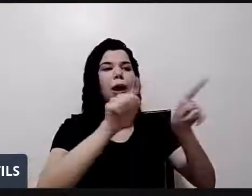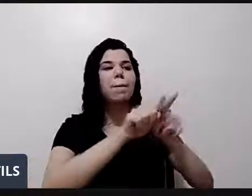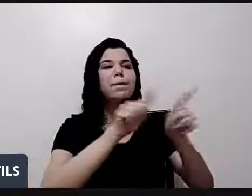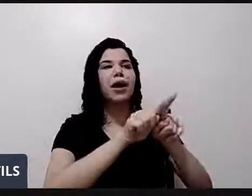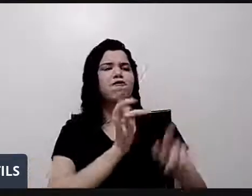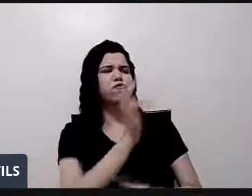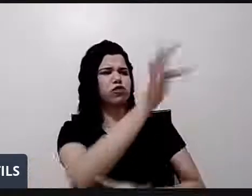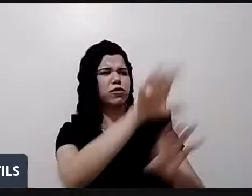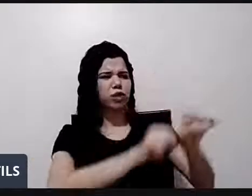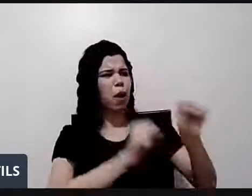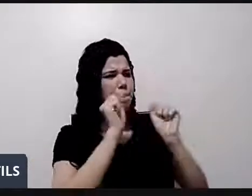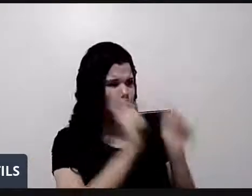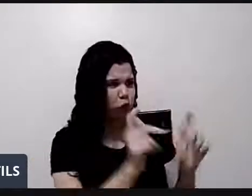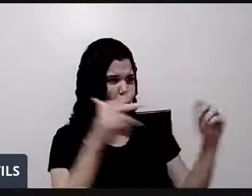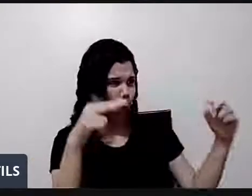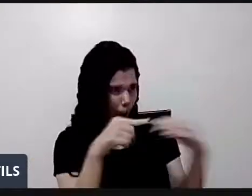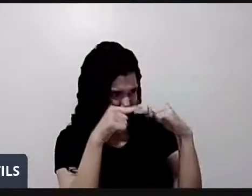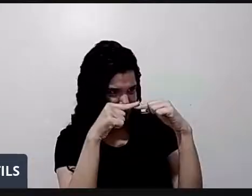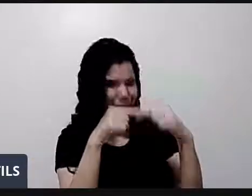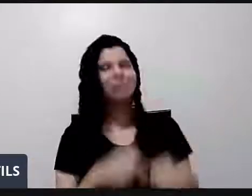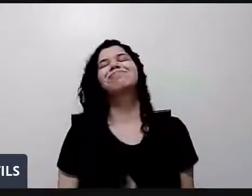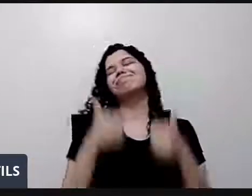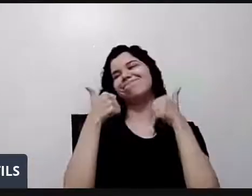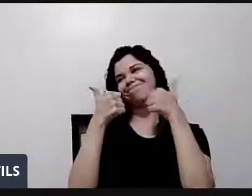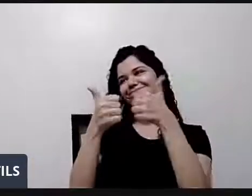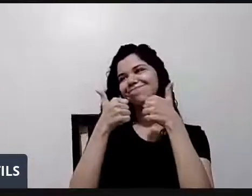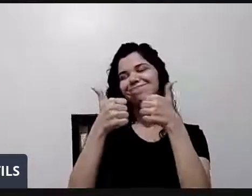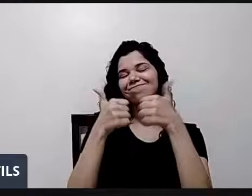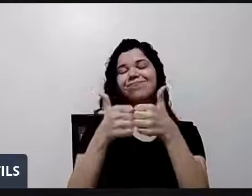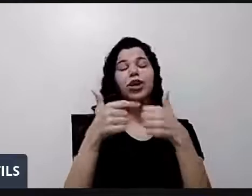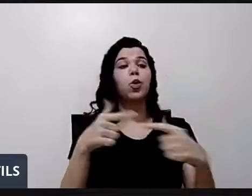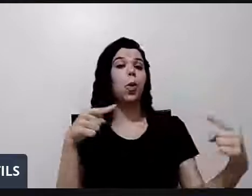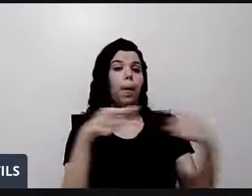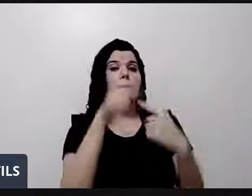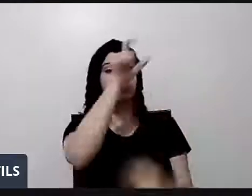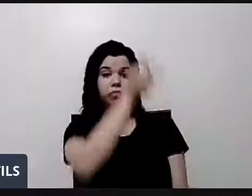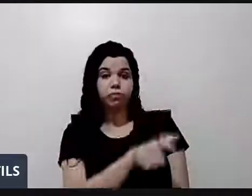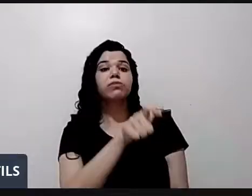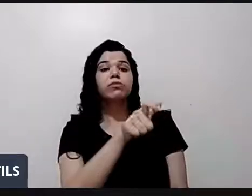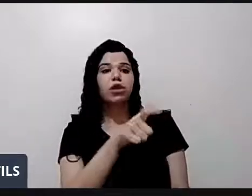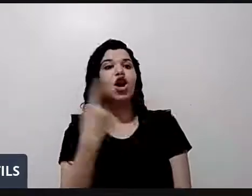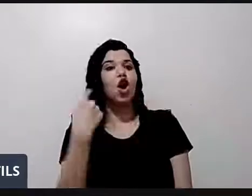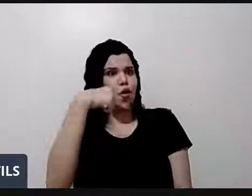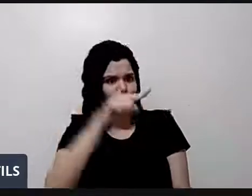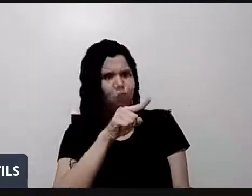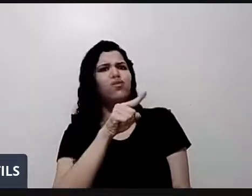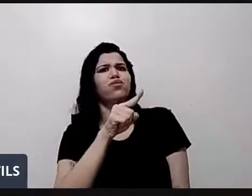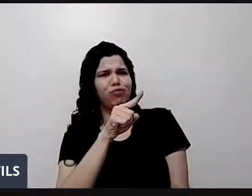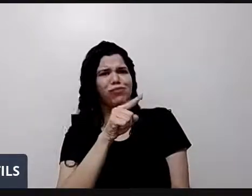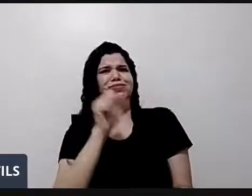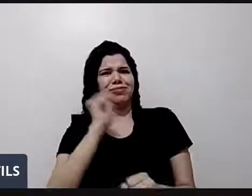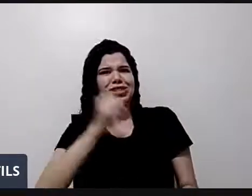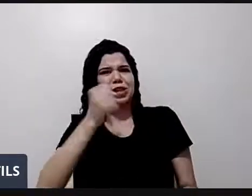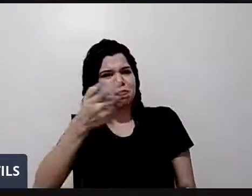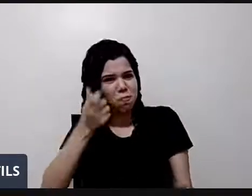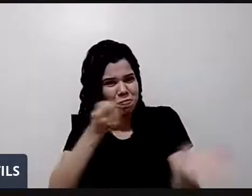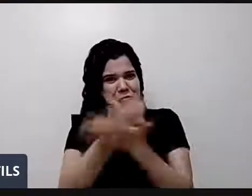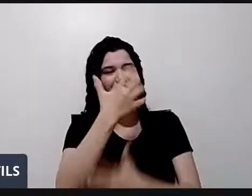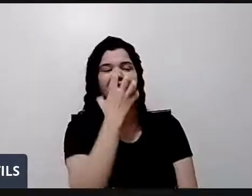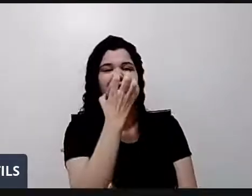assim. Ela está combinada. Então, eu tenho esse compromisso com Bianca. Que eu vou comprar esse cachorro. Quando ela chegar lá na faculdade.